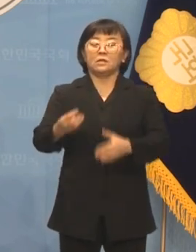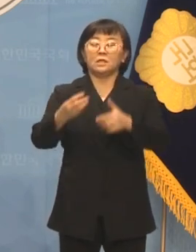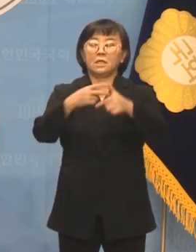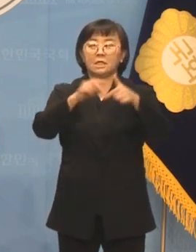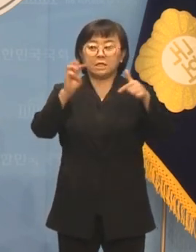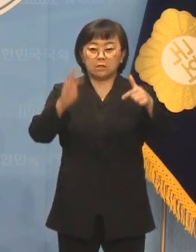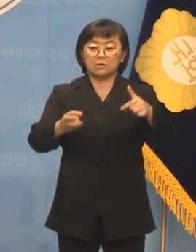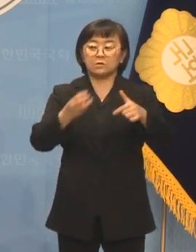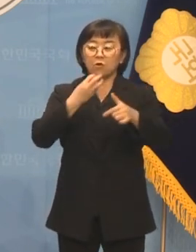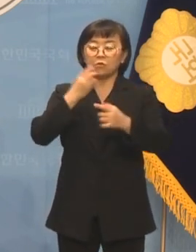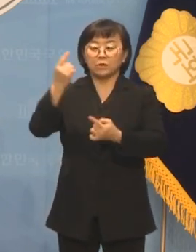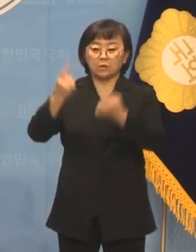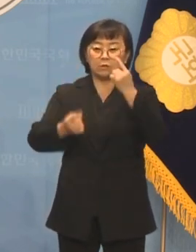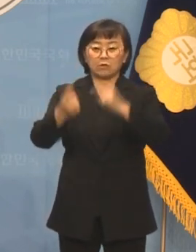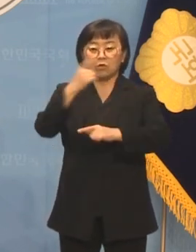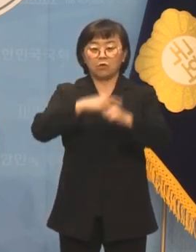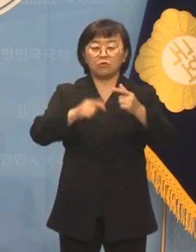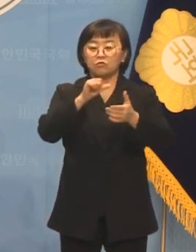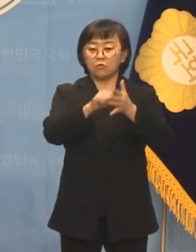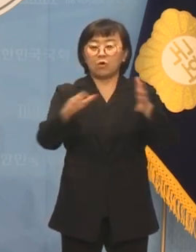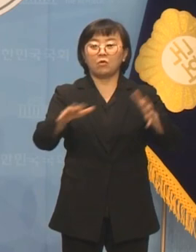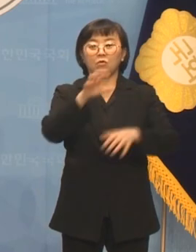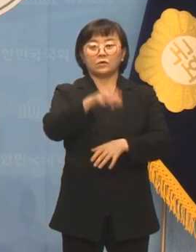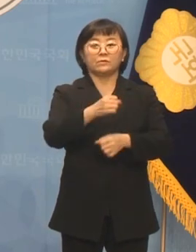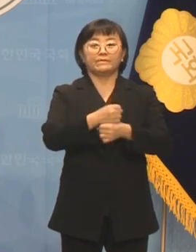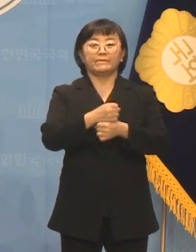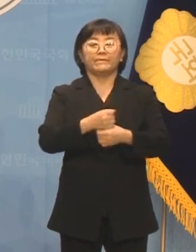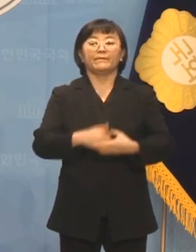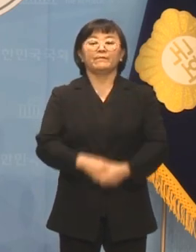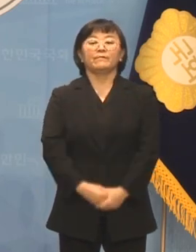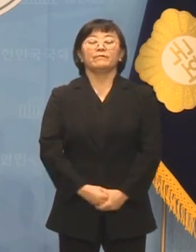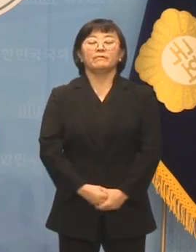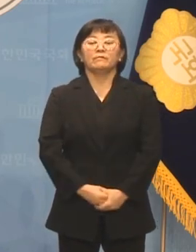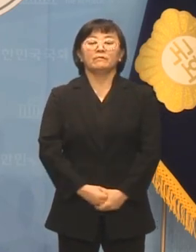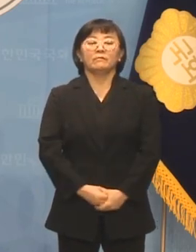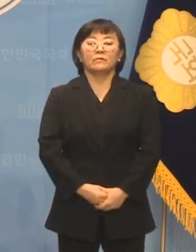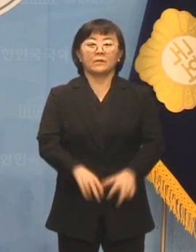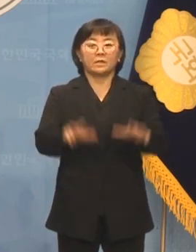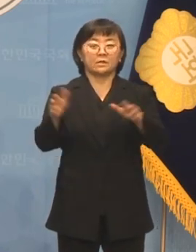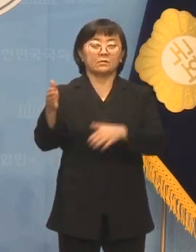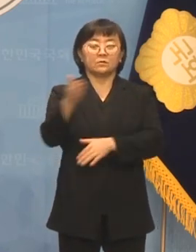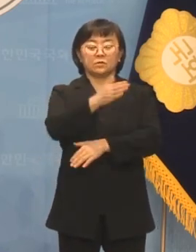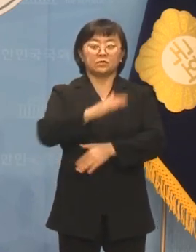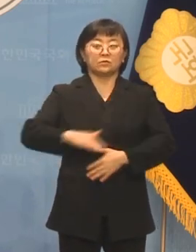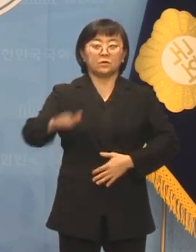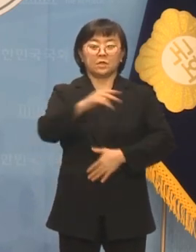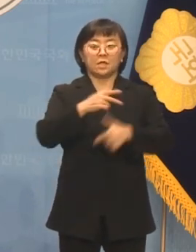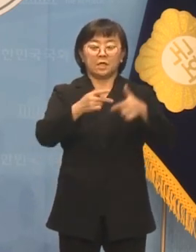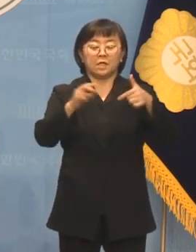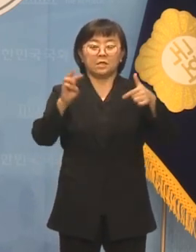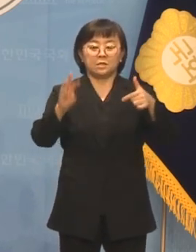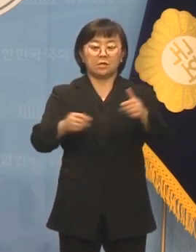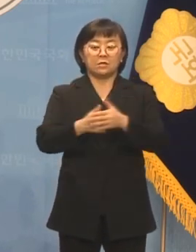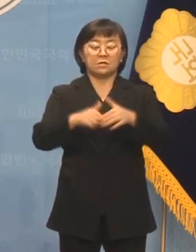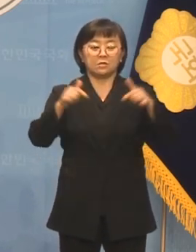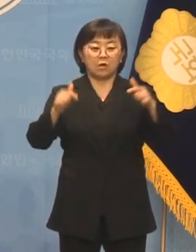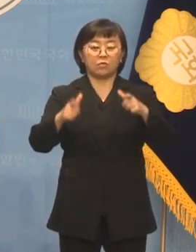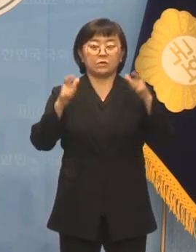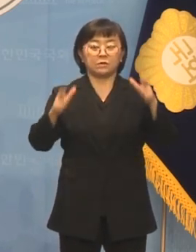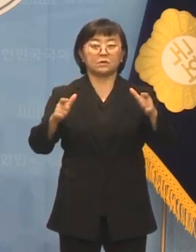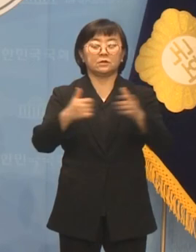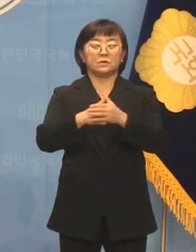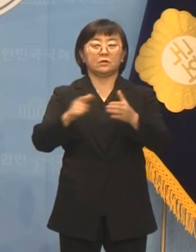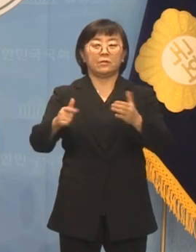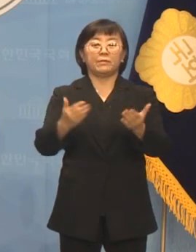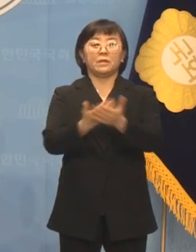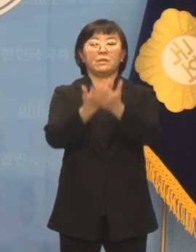유명한 지역으로 만들겠습니다. 이것이 이제부터 우리 인천 서구울 지역의 발전